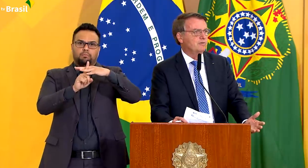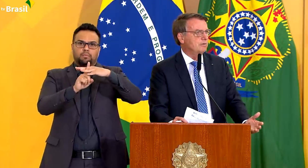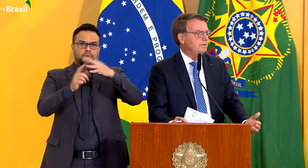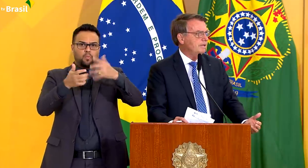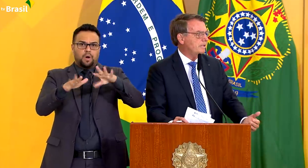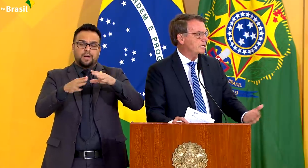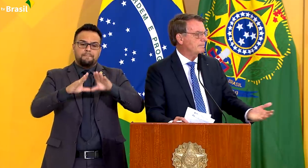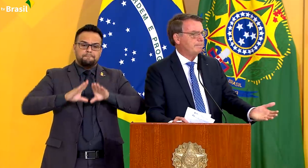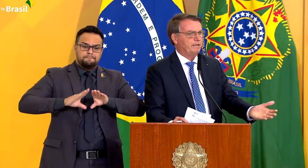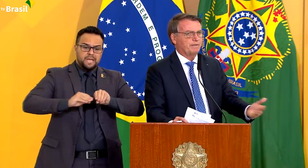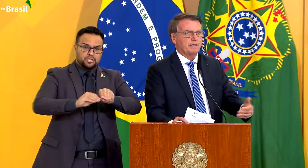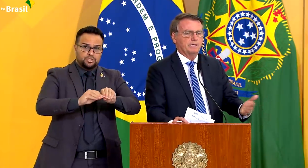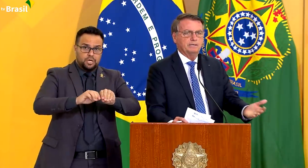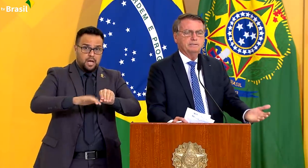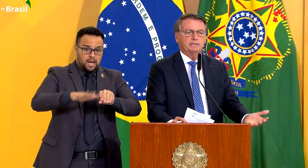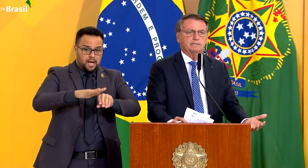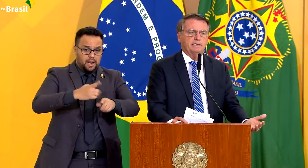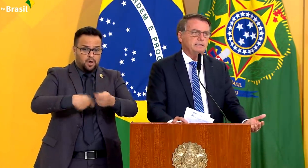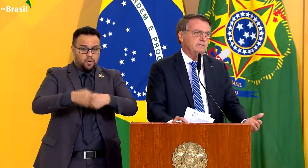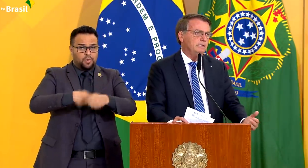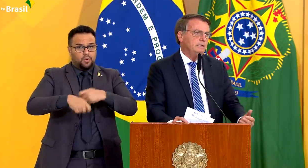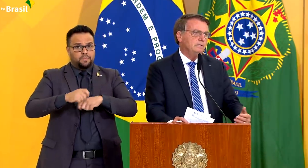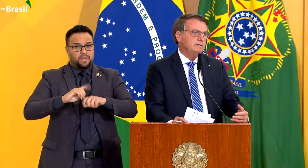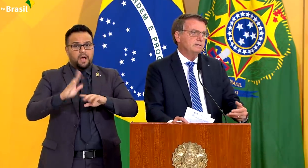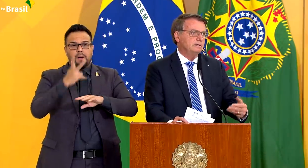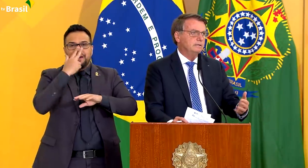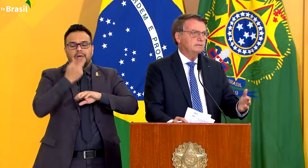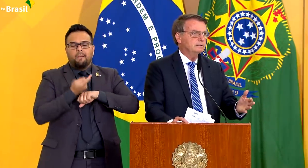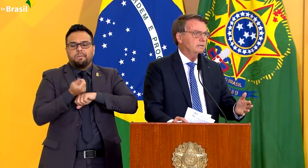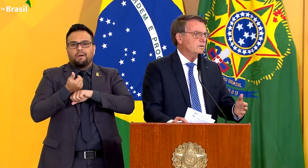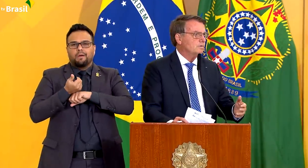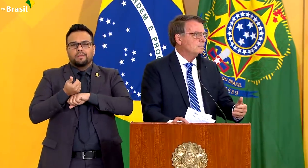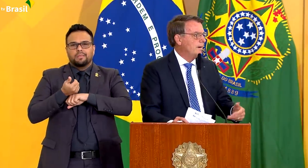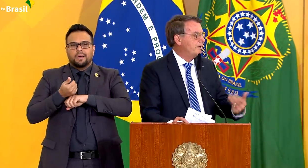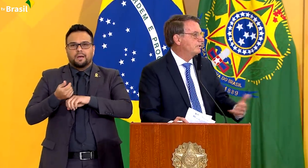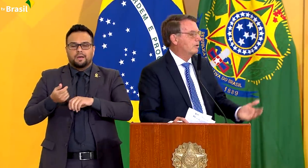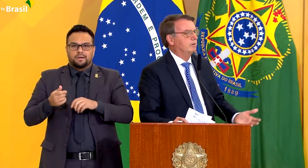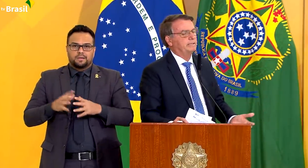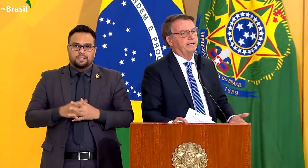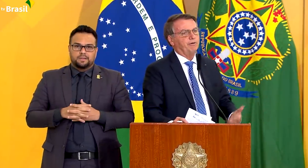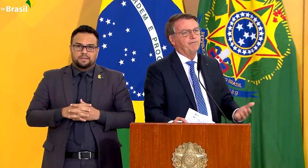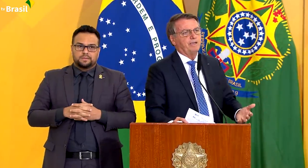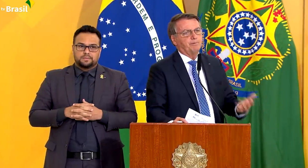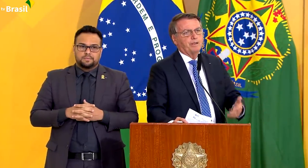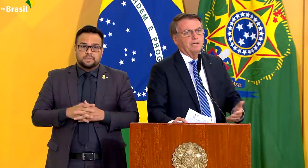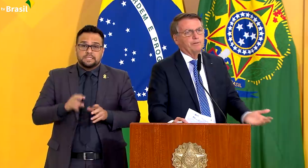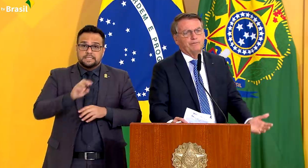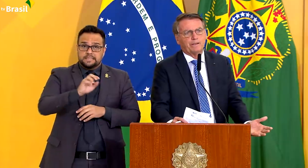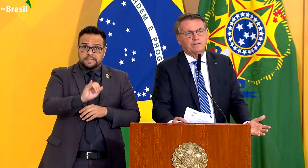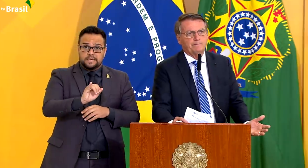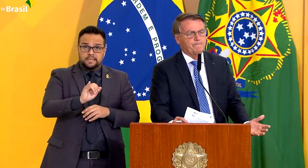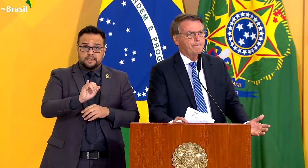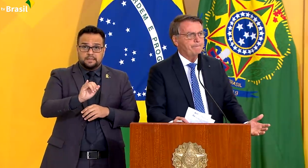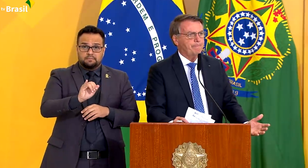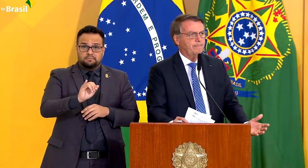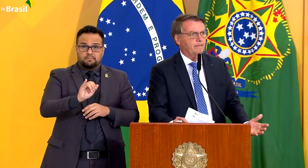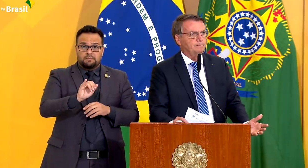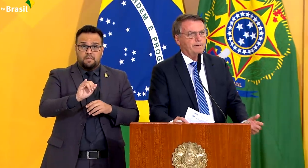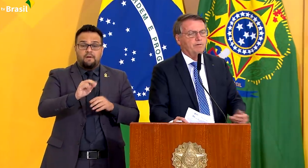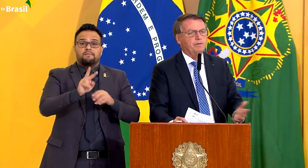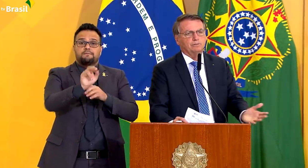mexer na economia, seja para beneficiar quem quer que seja. Se uma medida colateral vem, por exemplo, a inflação.